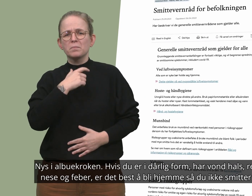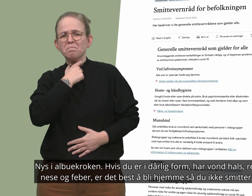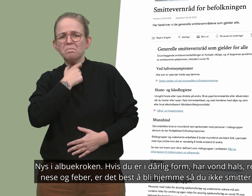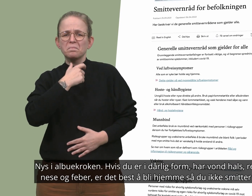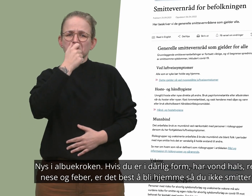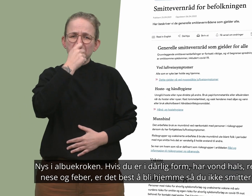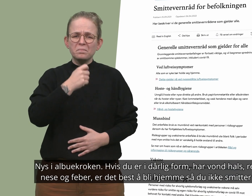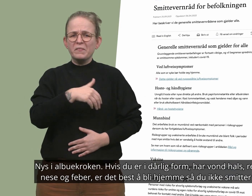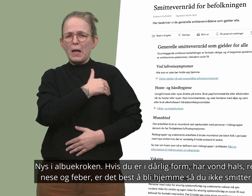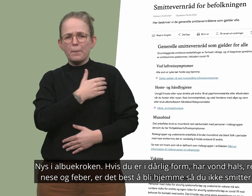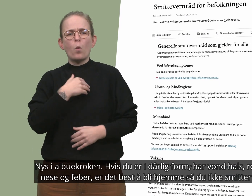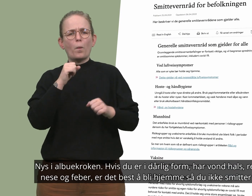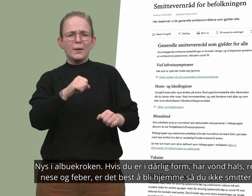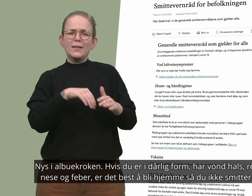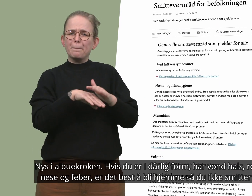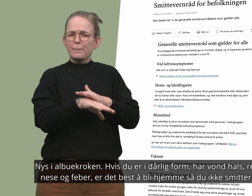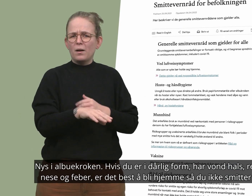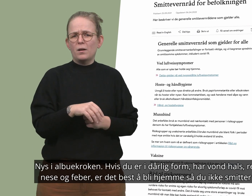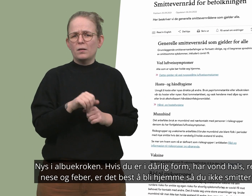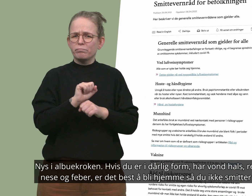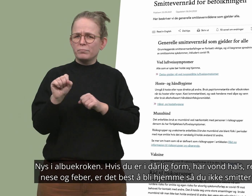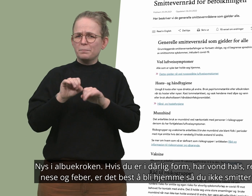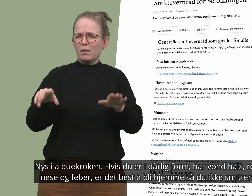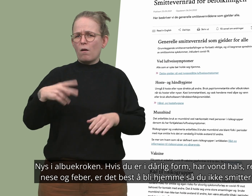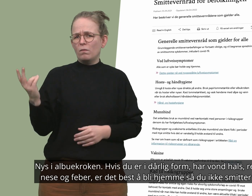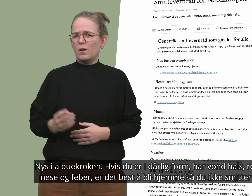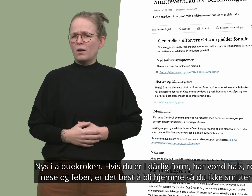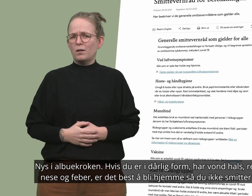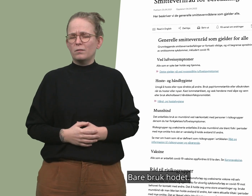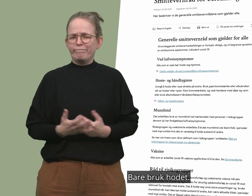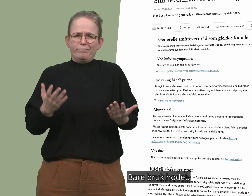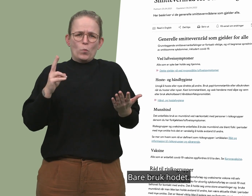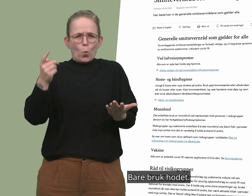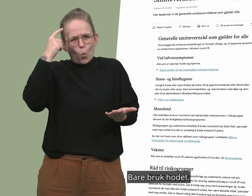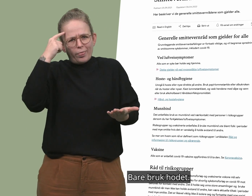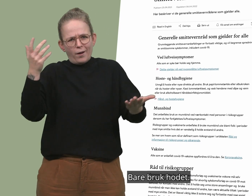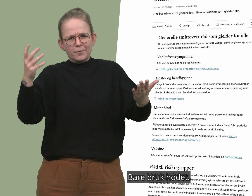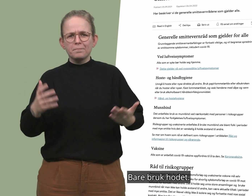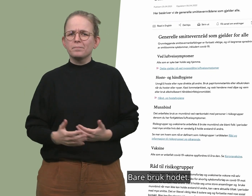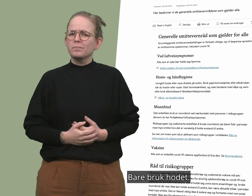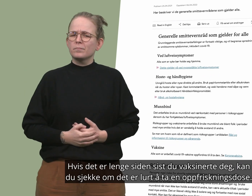har vond hals, renn nese og feber, er det beste å bli hjemme så du ikke smitter andre. Bare bruk hodet.